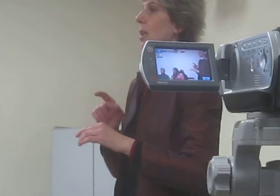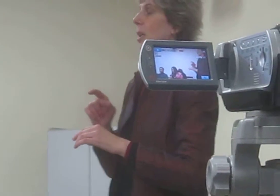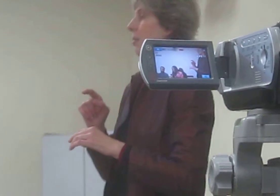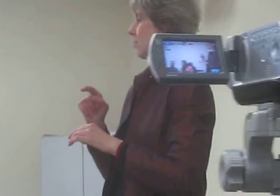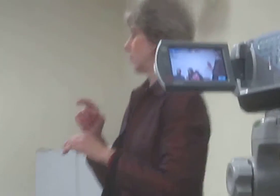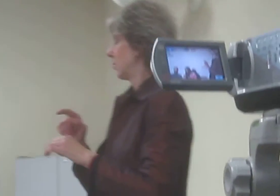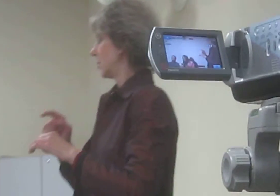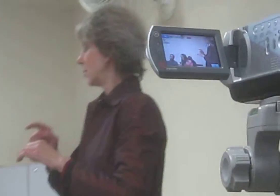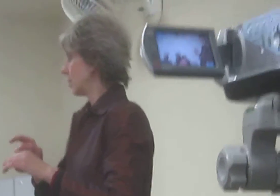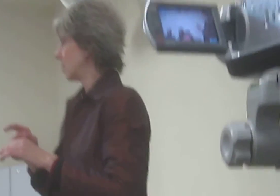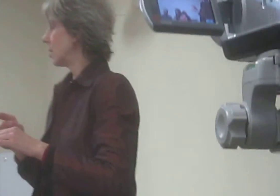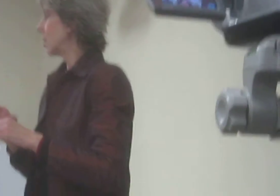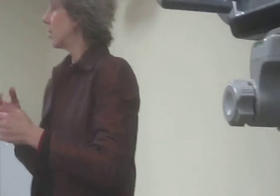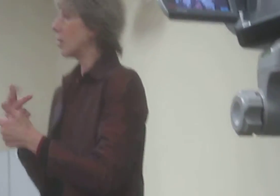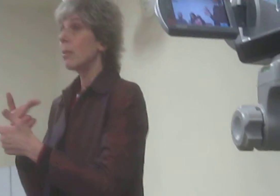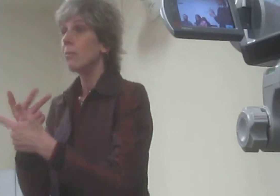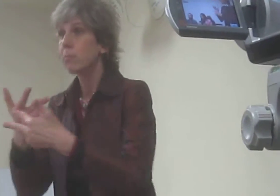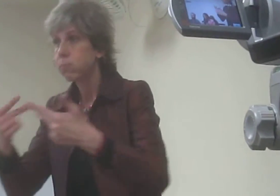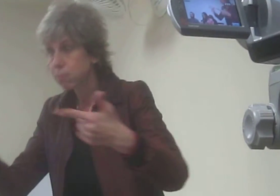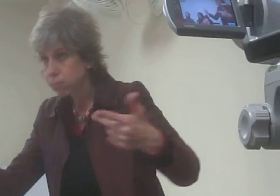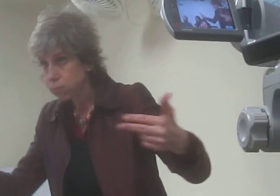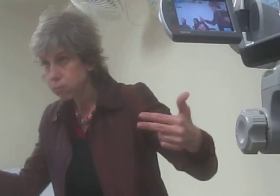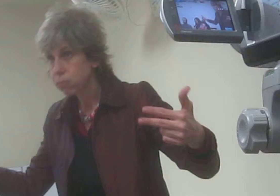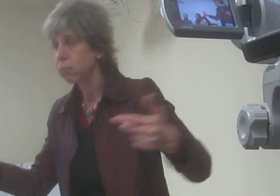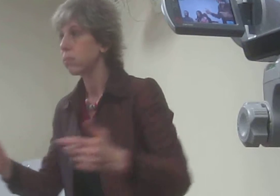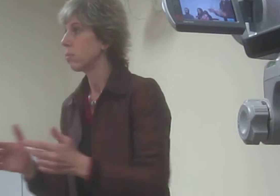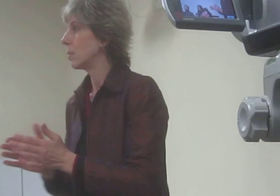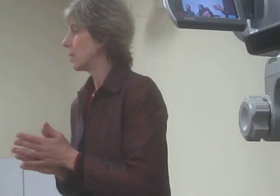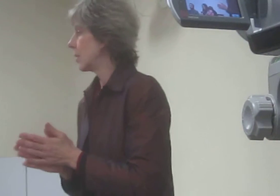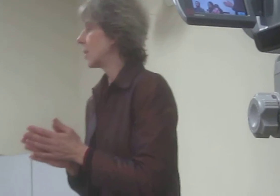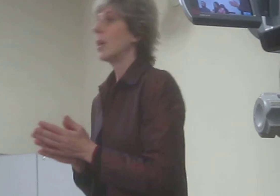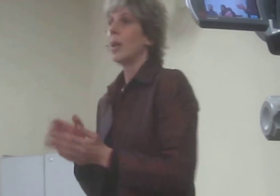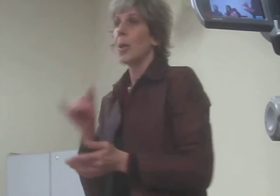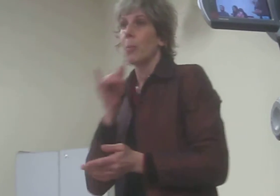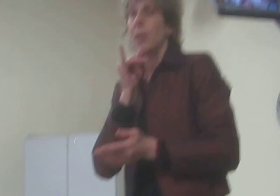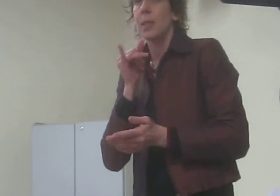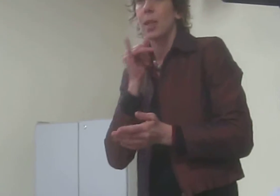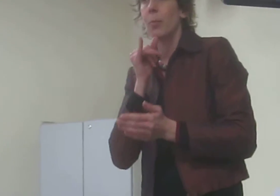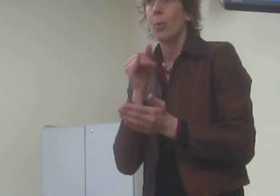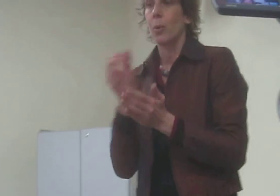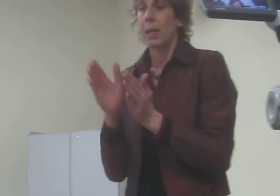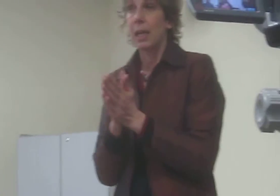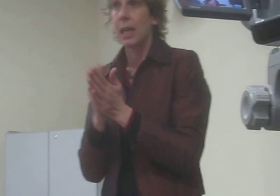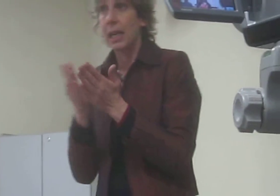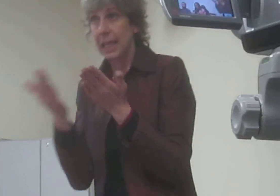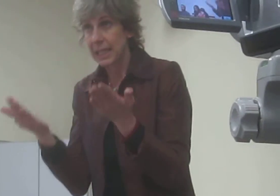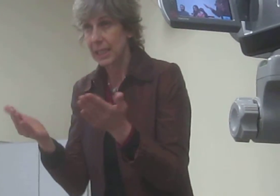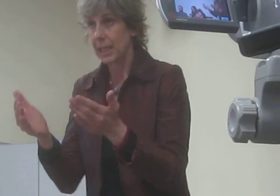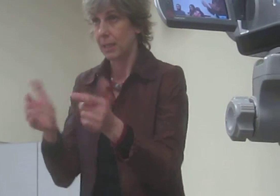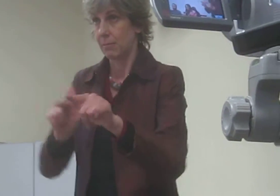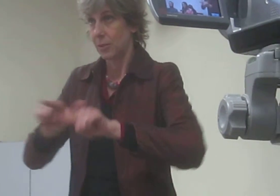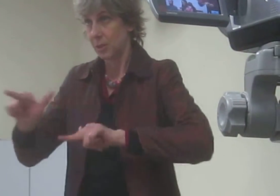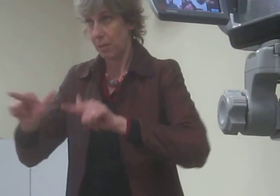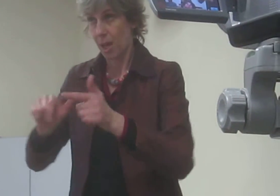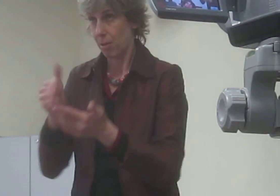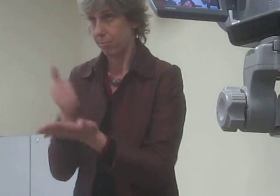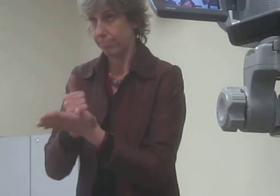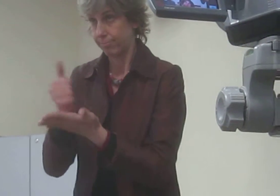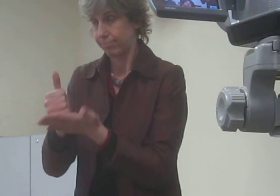O caminho para tirar a carteira de trabalho, documentos pessoais e... Também